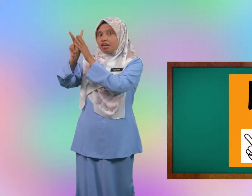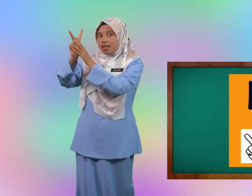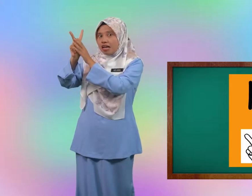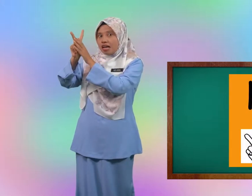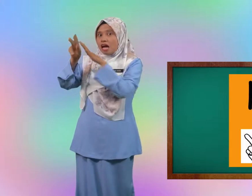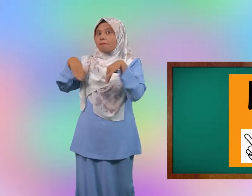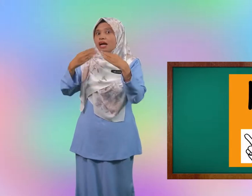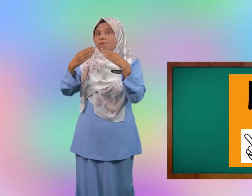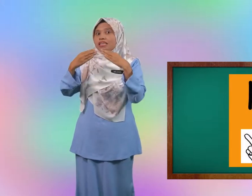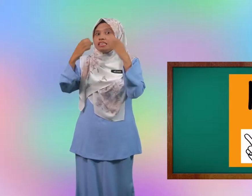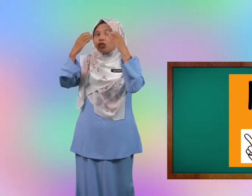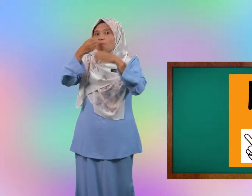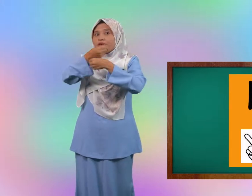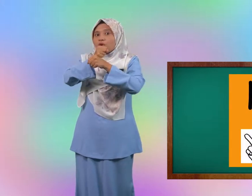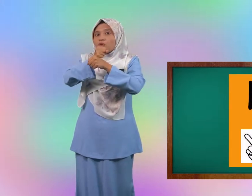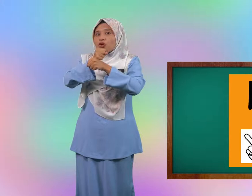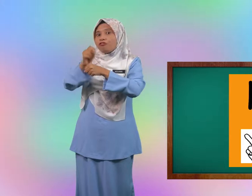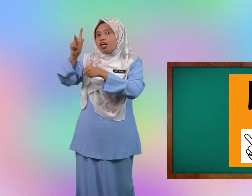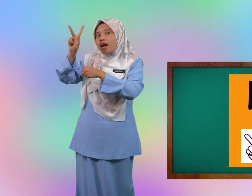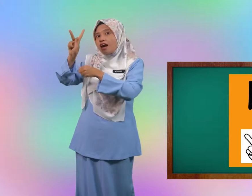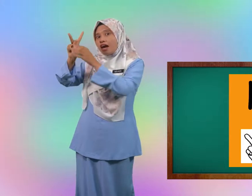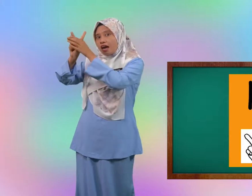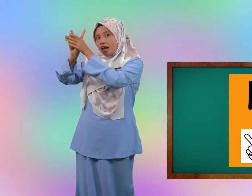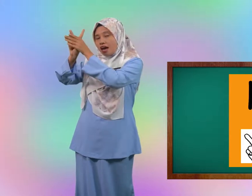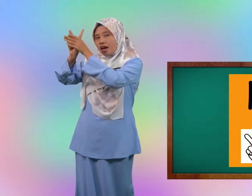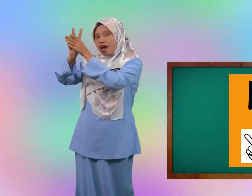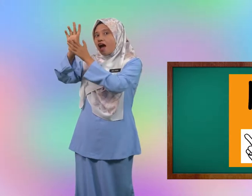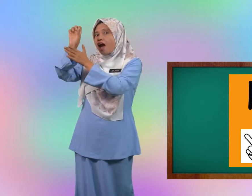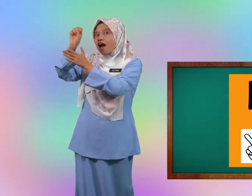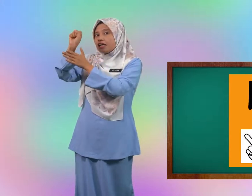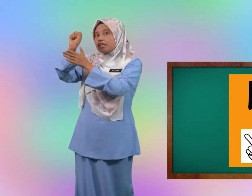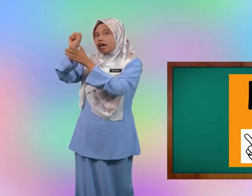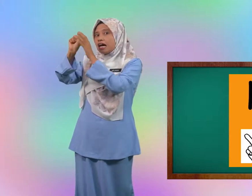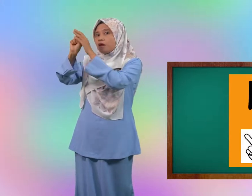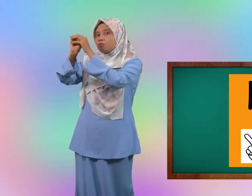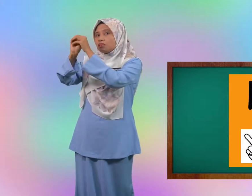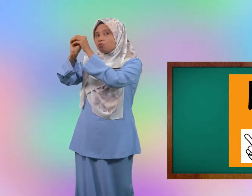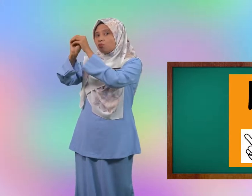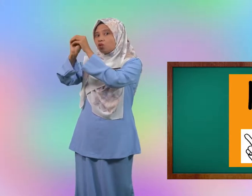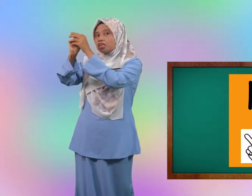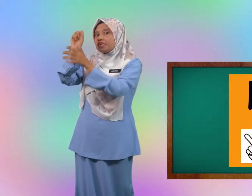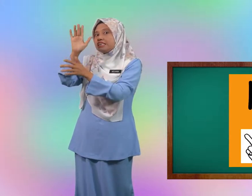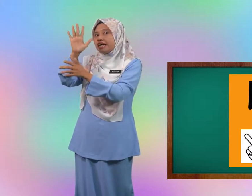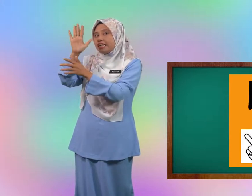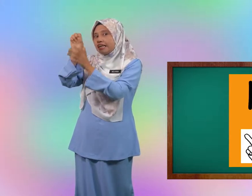bagaimana cikgu bentuk huruf K genggam semua jari